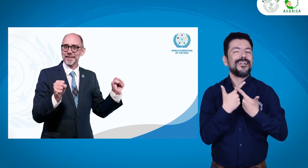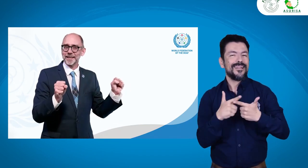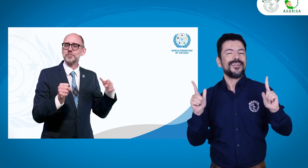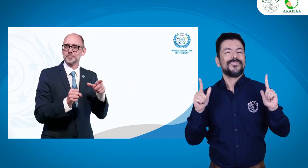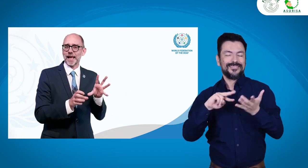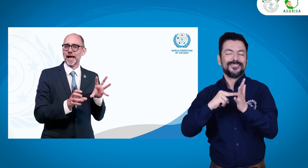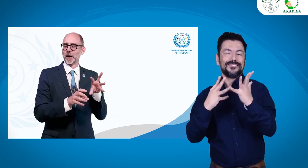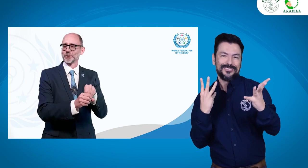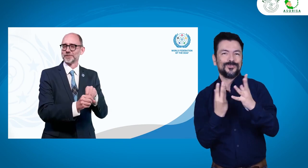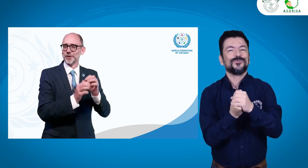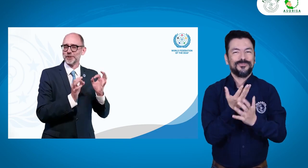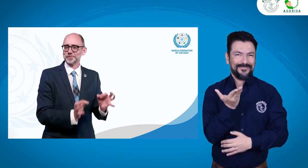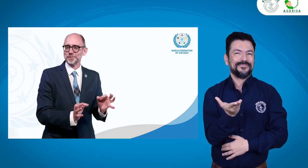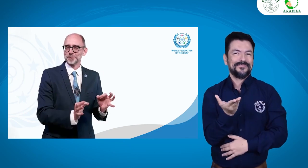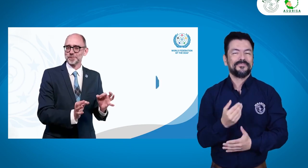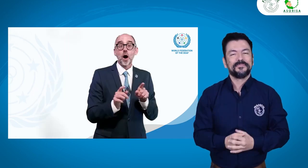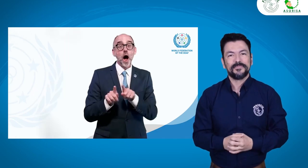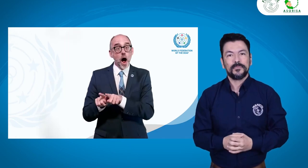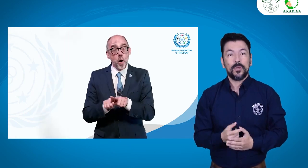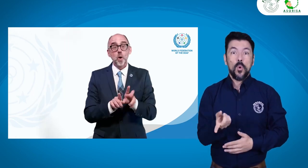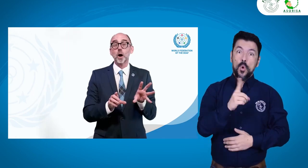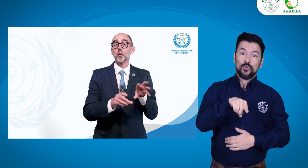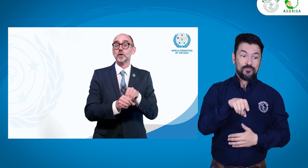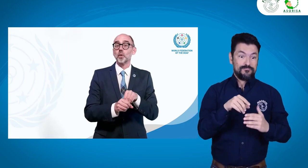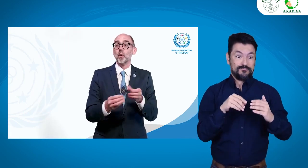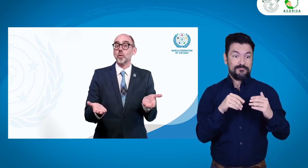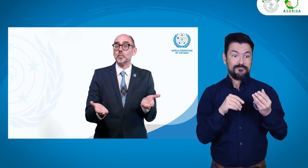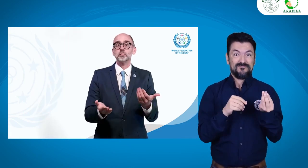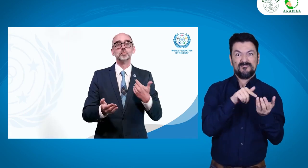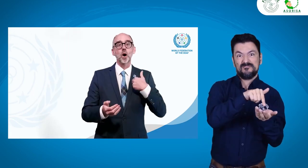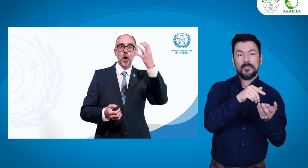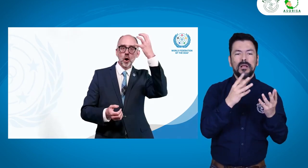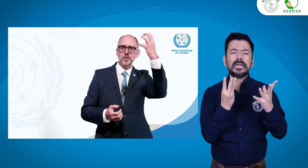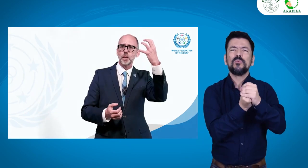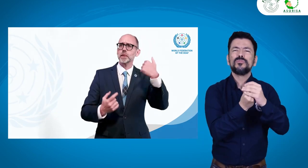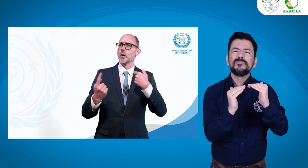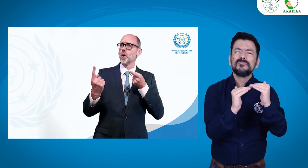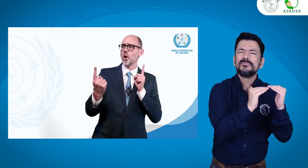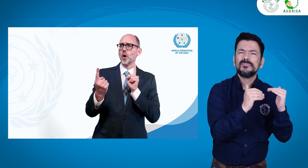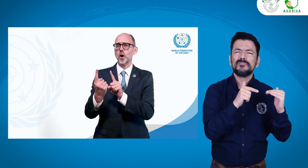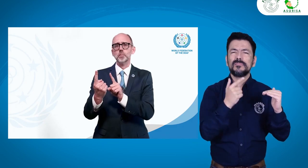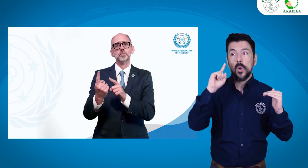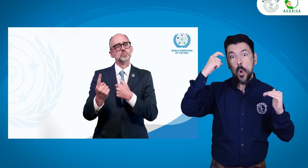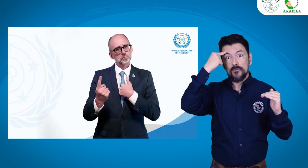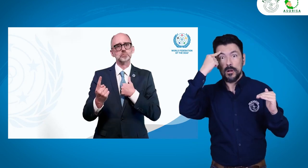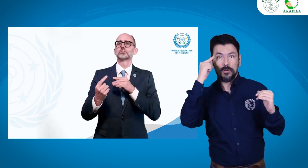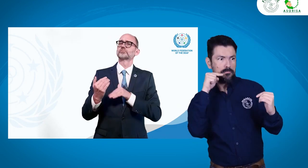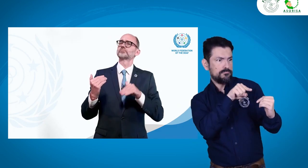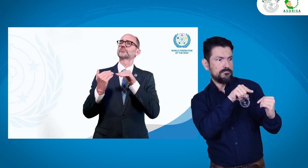decidir qué desean hacer en su vida. Por ejemplo, en ese aspecto de la educación. Otro aspecto de la inclusión